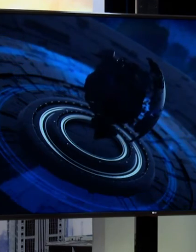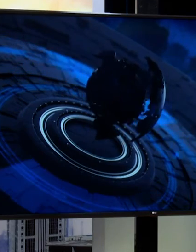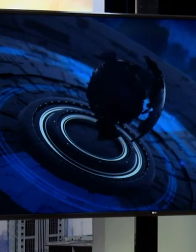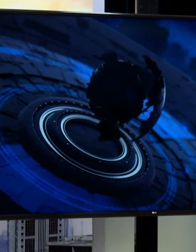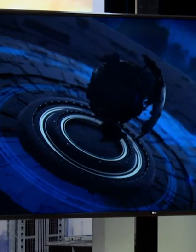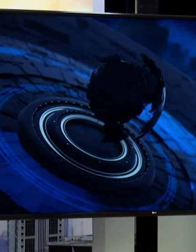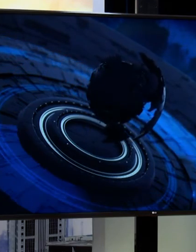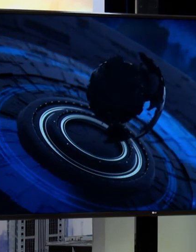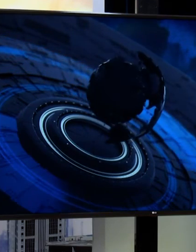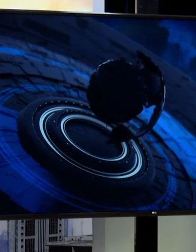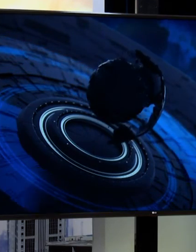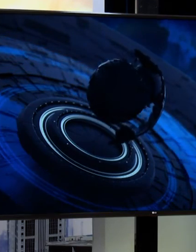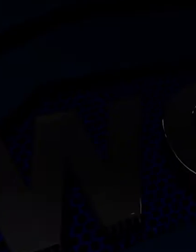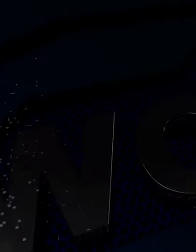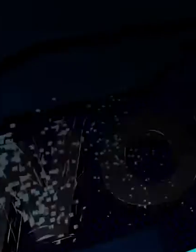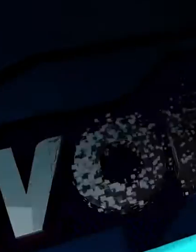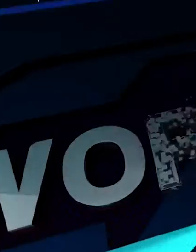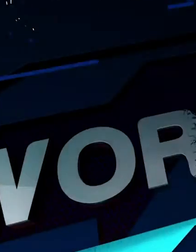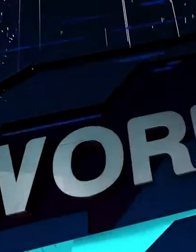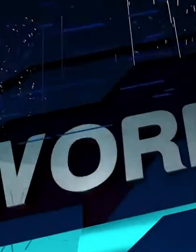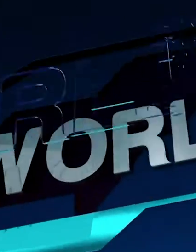tersebut termasuk menjangkau kelompok milisi.